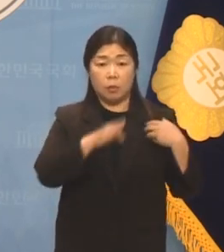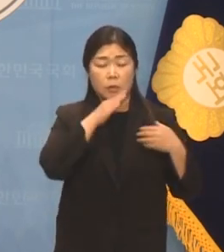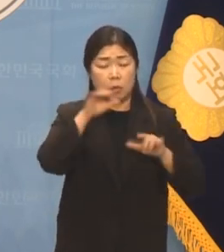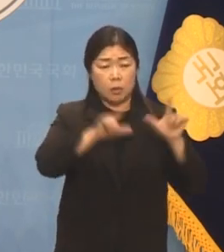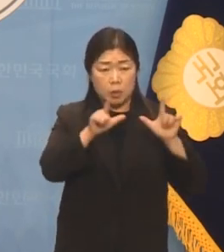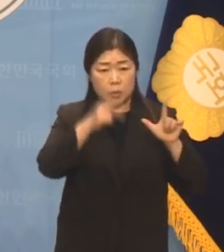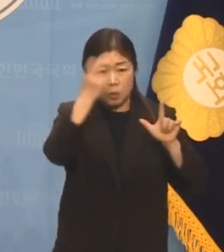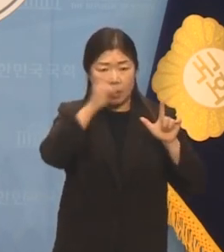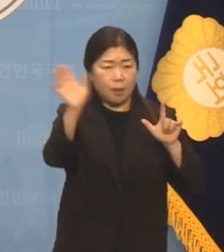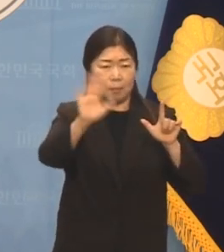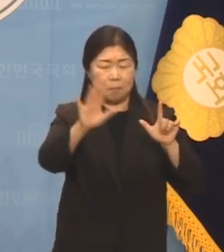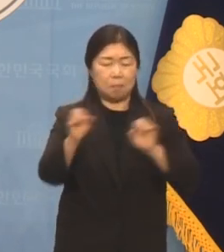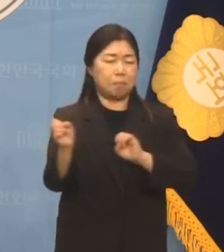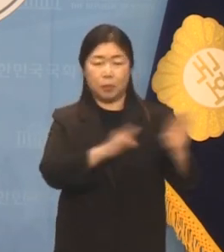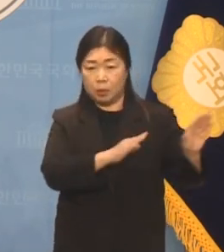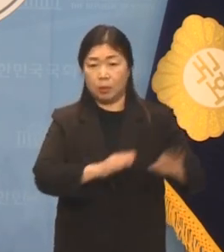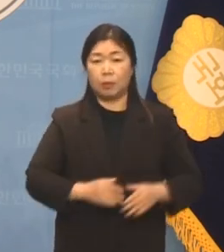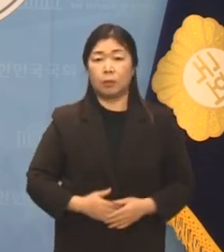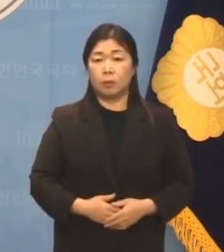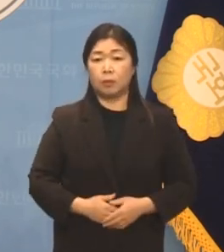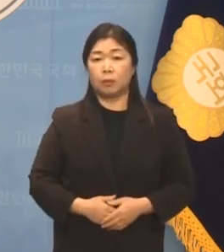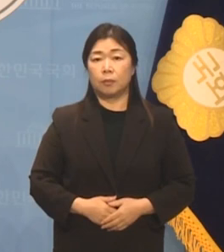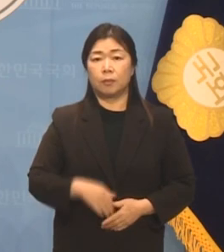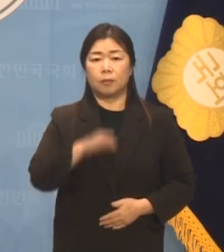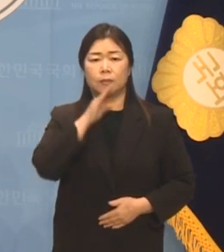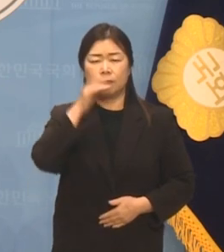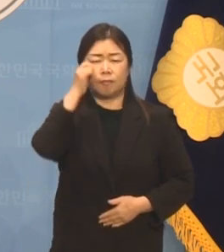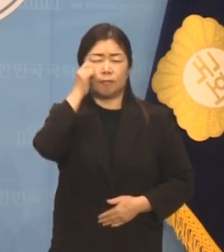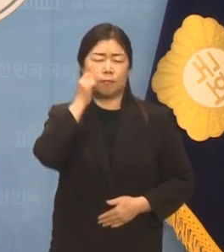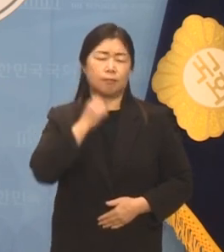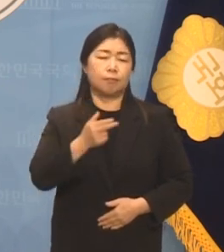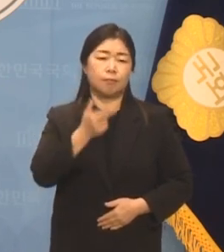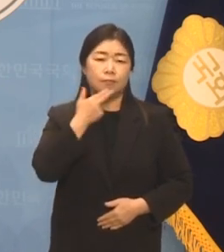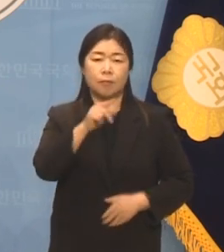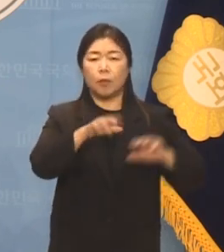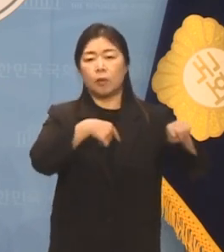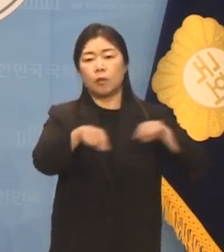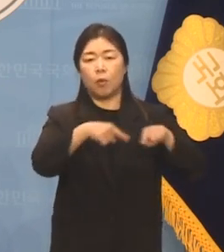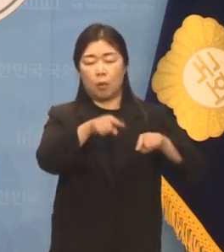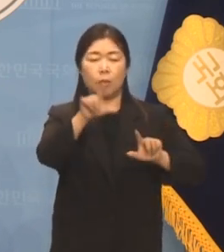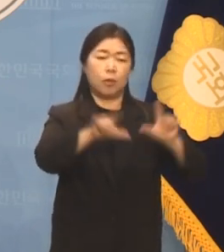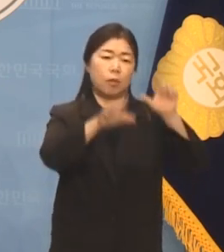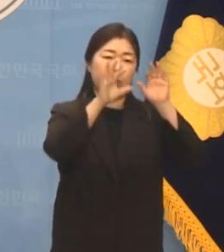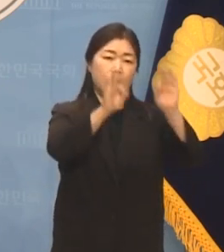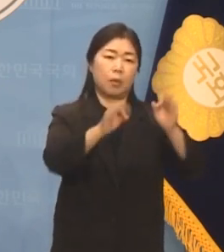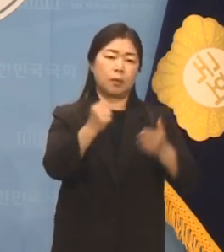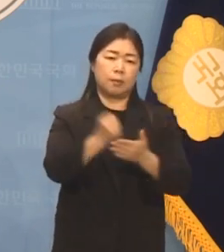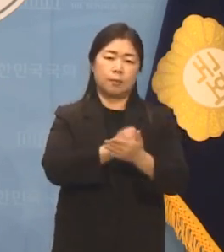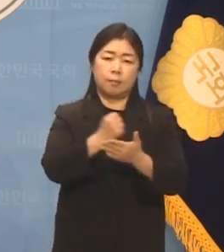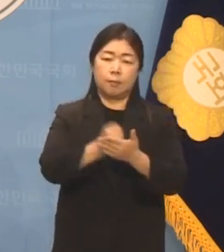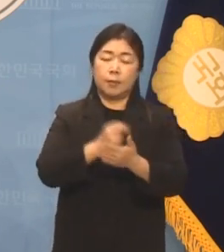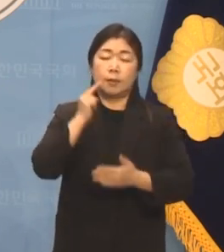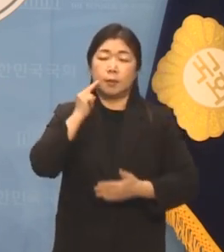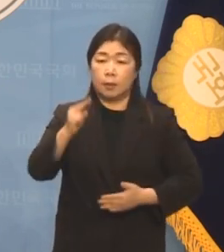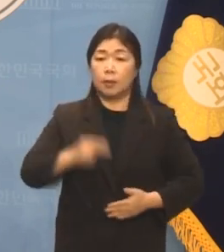걷어차버린 것입니다. 비정하고 모렴치한 정권의 행태에 참담합니다.